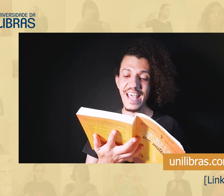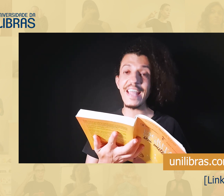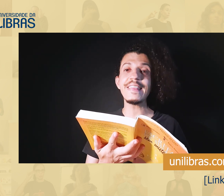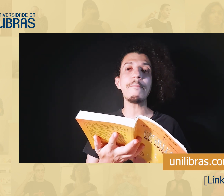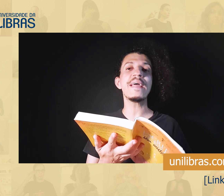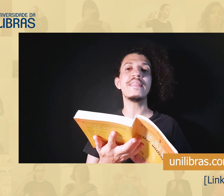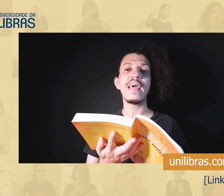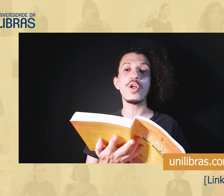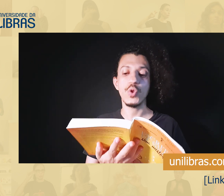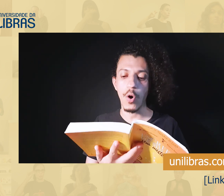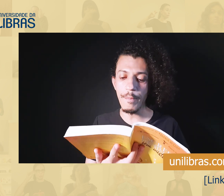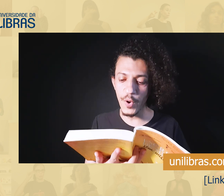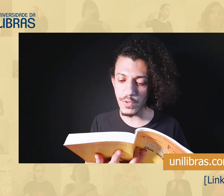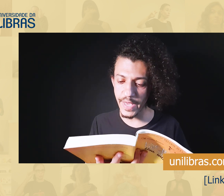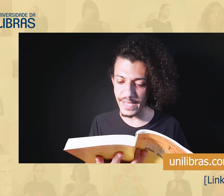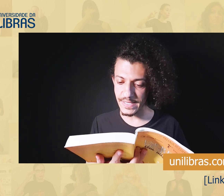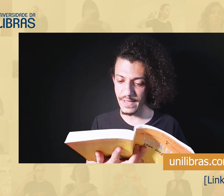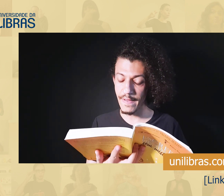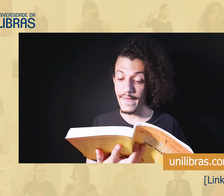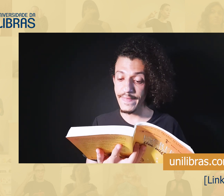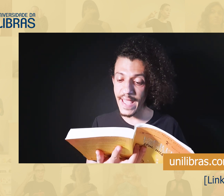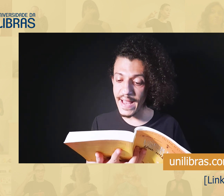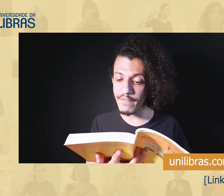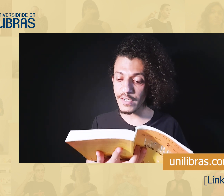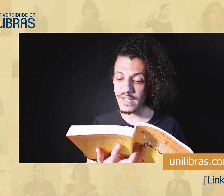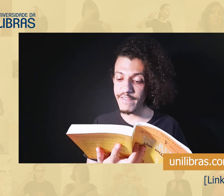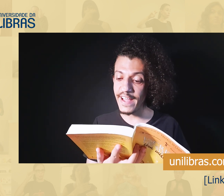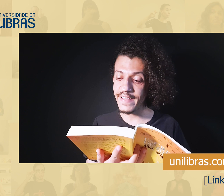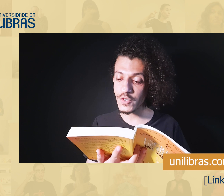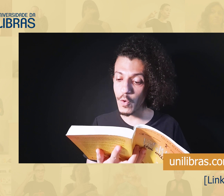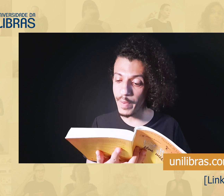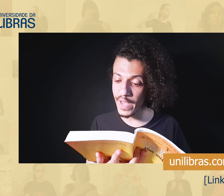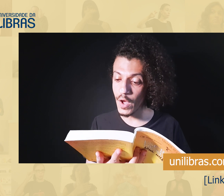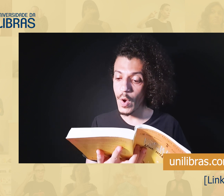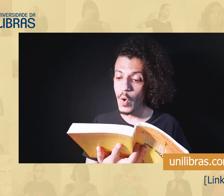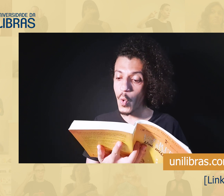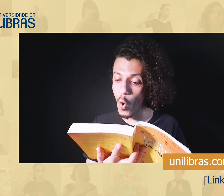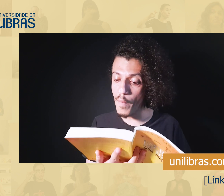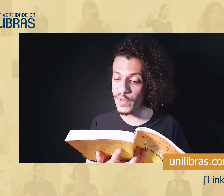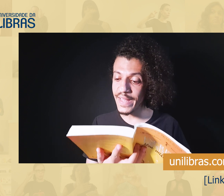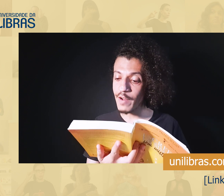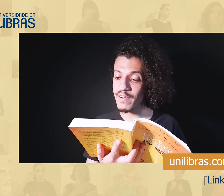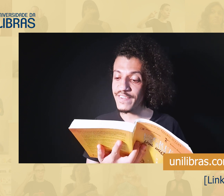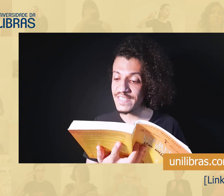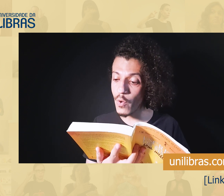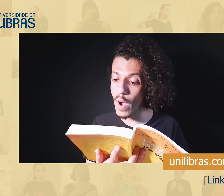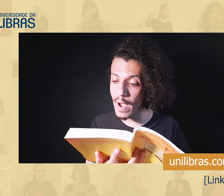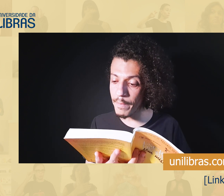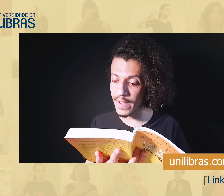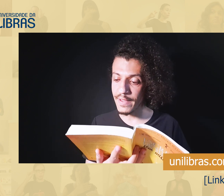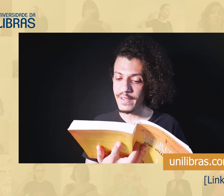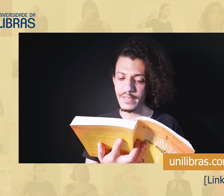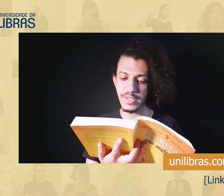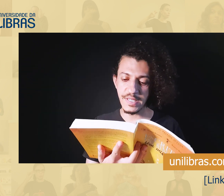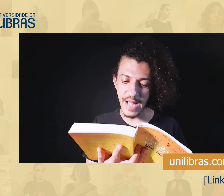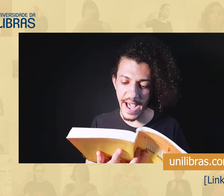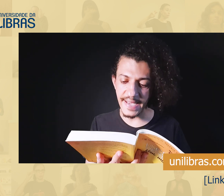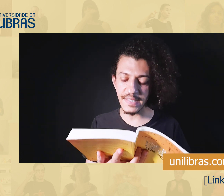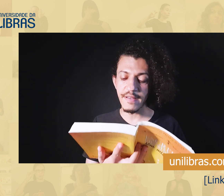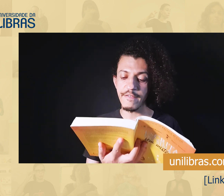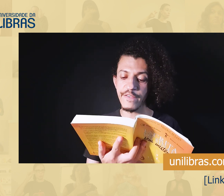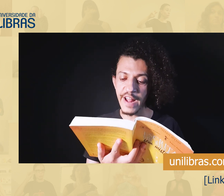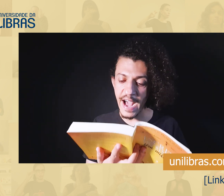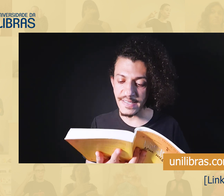libra, sem depender do português, nele você vai descobrir, como ter uma visão ampla, de